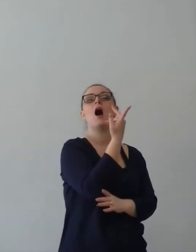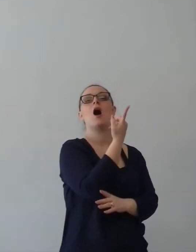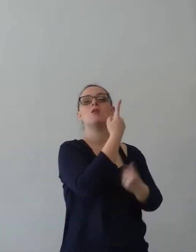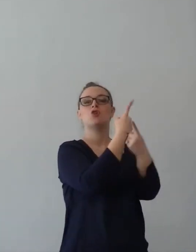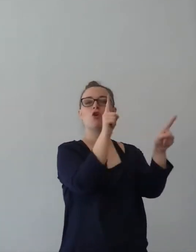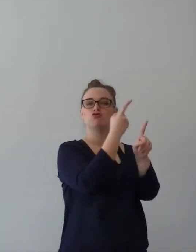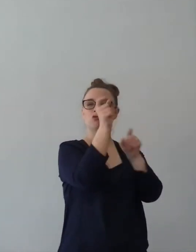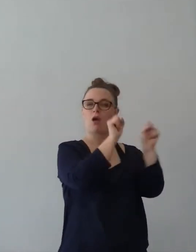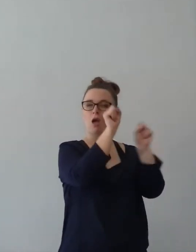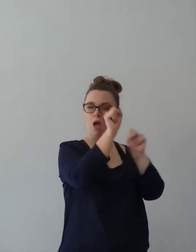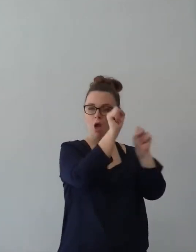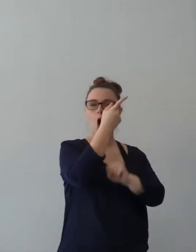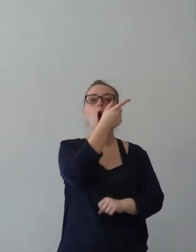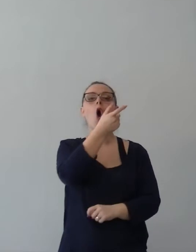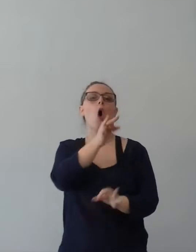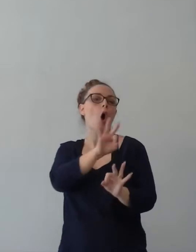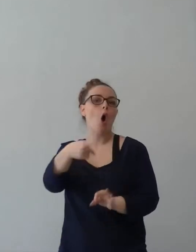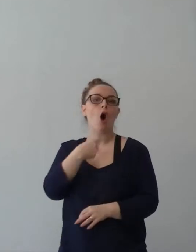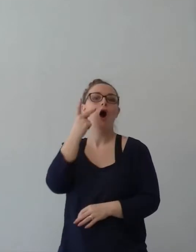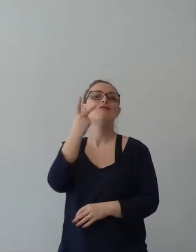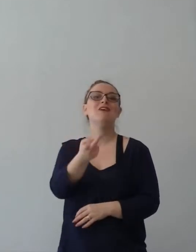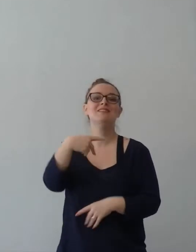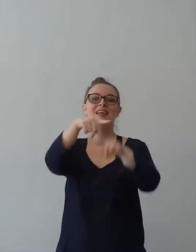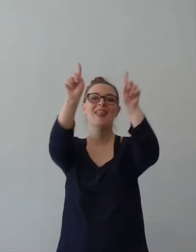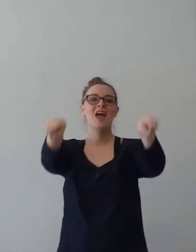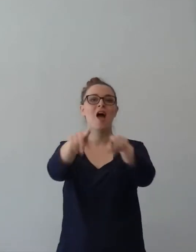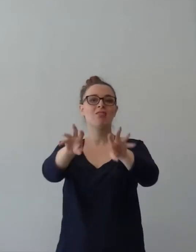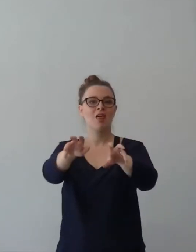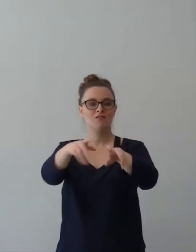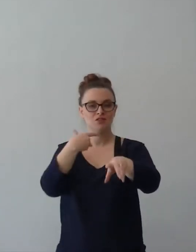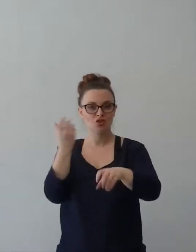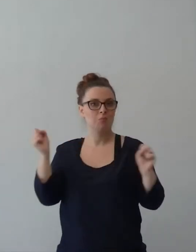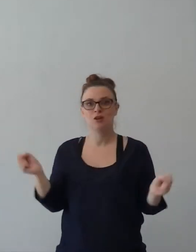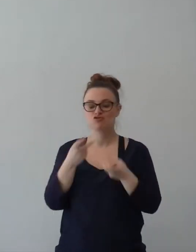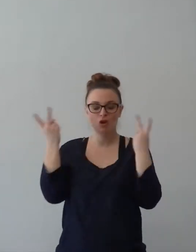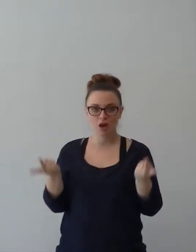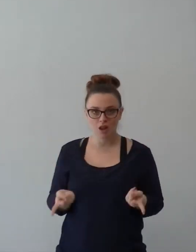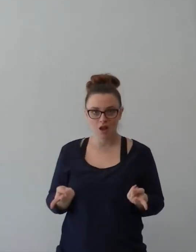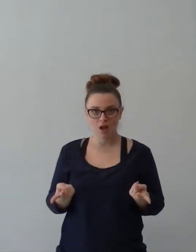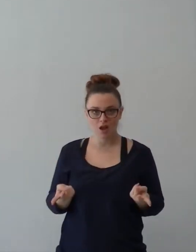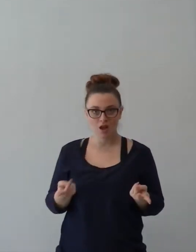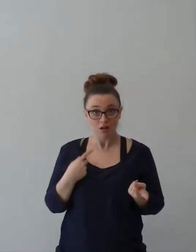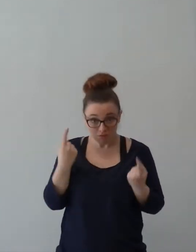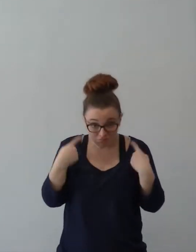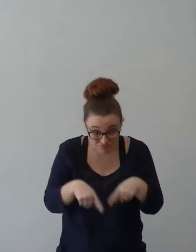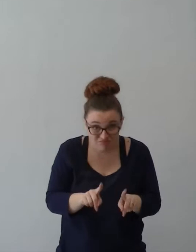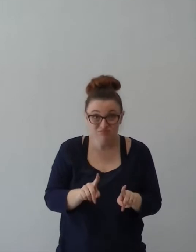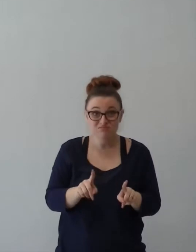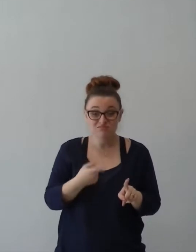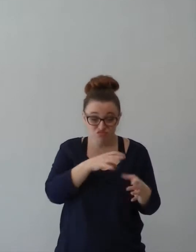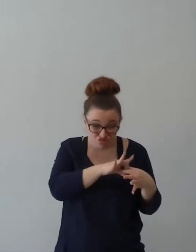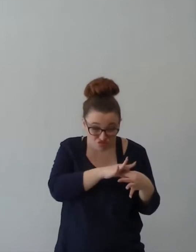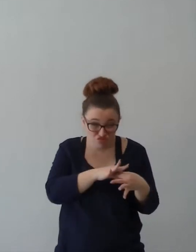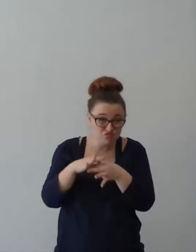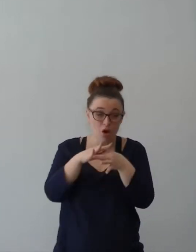il programma che ci piace Maria dei Lippi per gioire? O cosa? La mia chiesa,